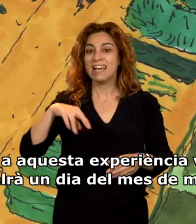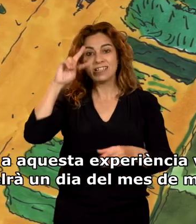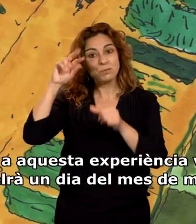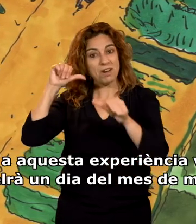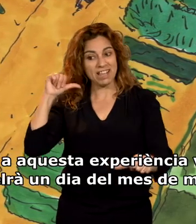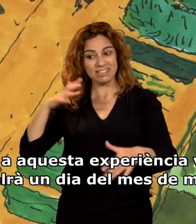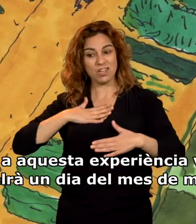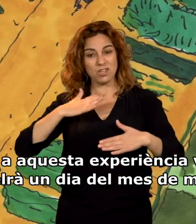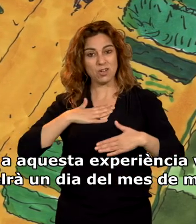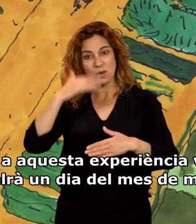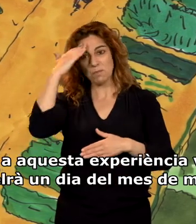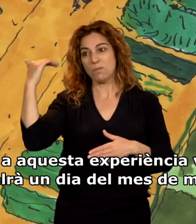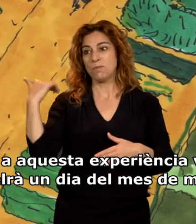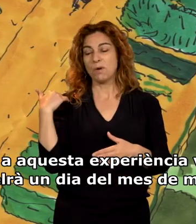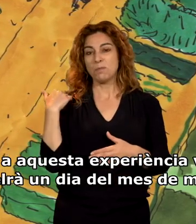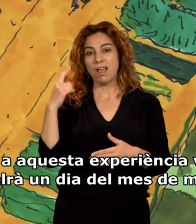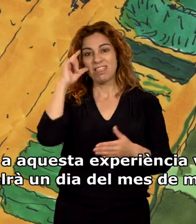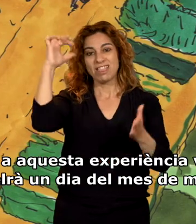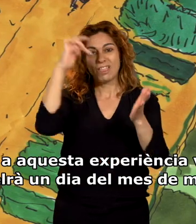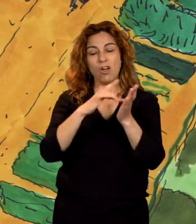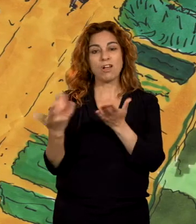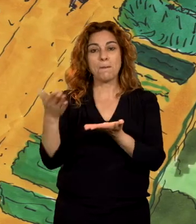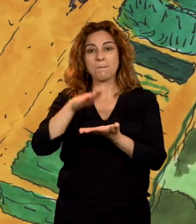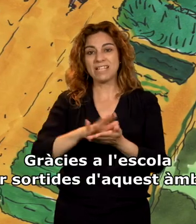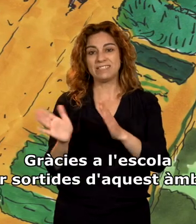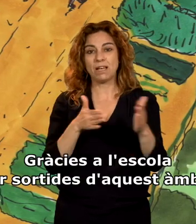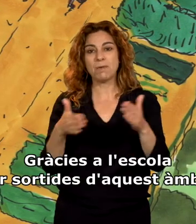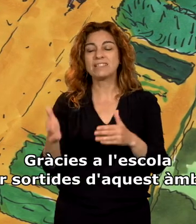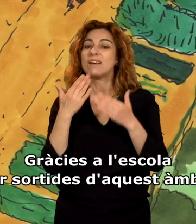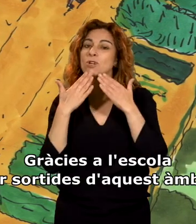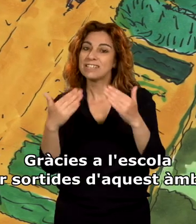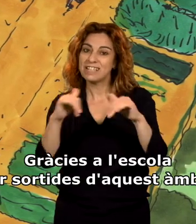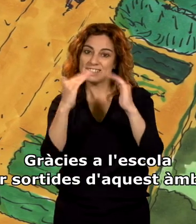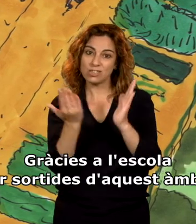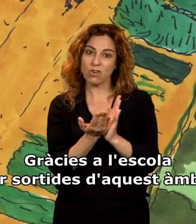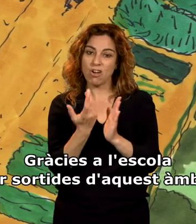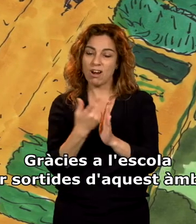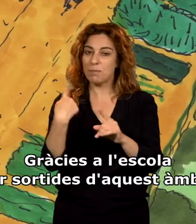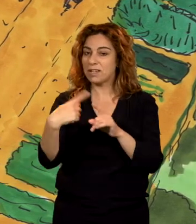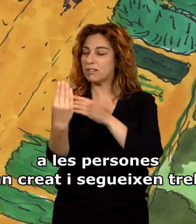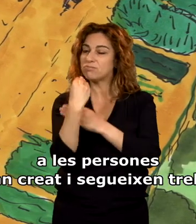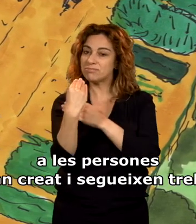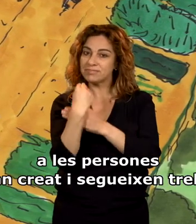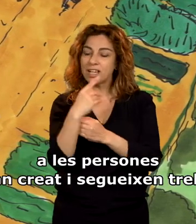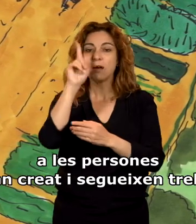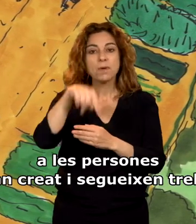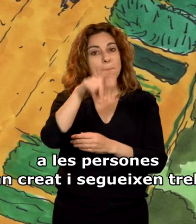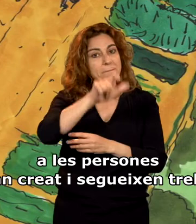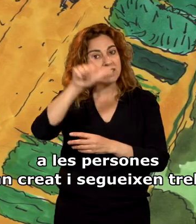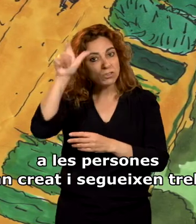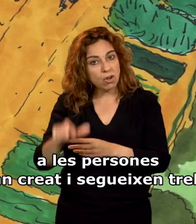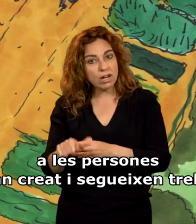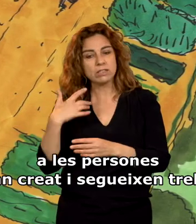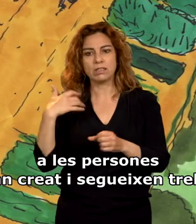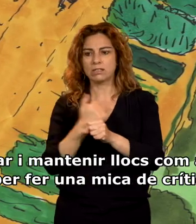a aquesta experiència viscuda a Salrà un dia del mes de març. Gràcies a l'escola per sortides d'aquest àmbit, a les persones que han